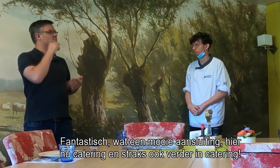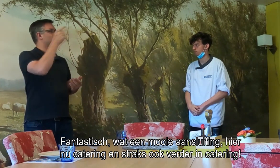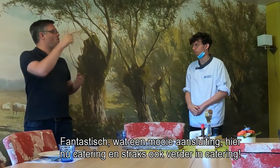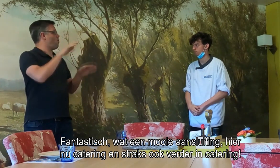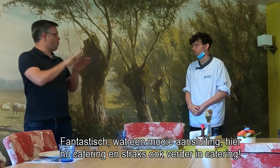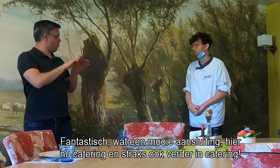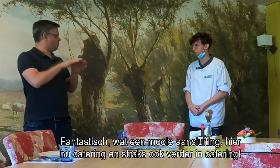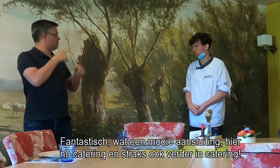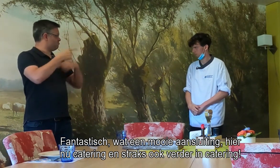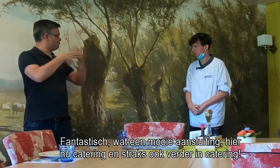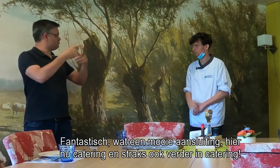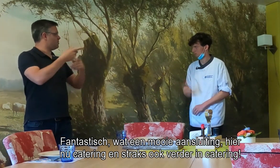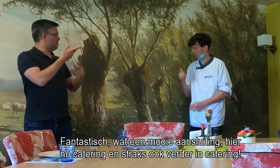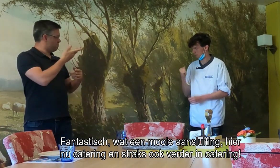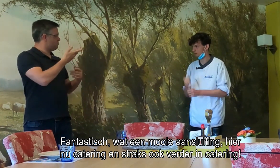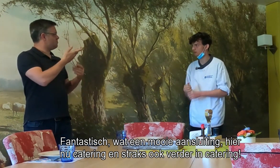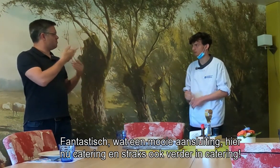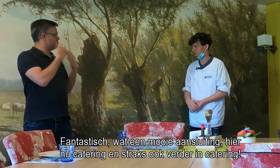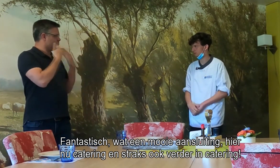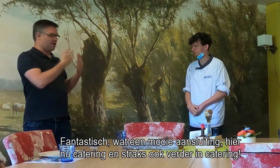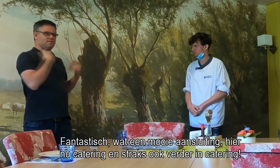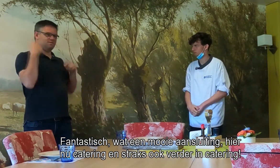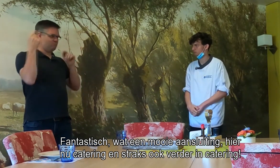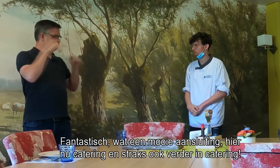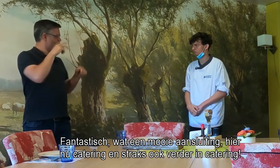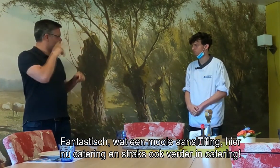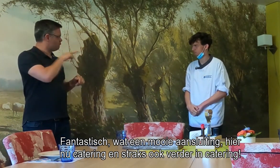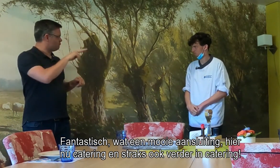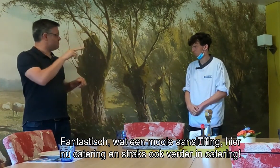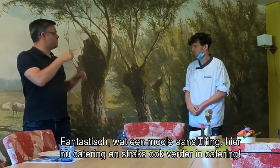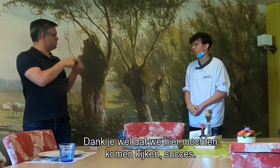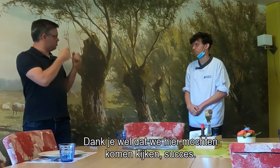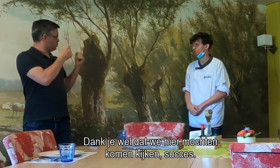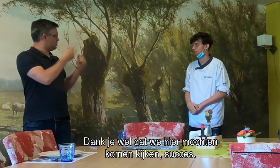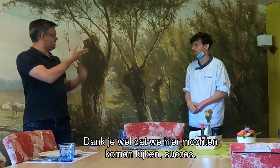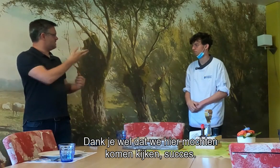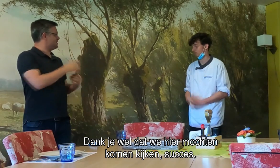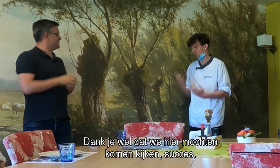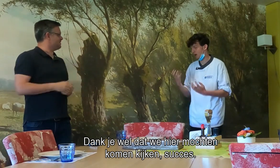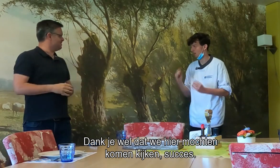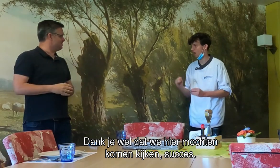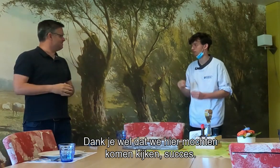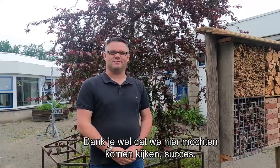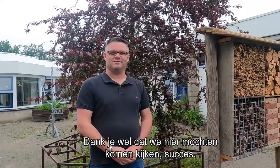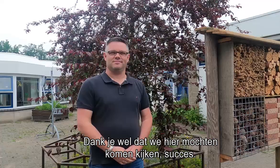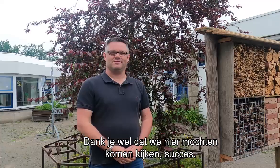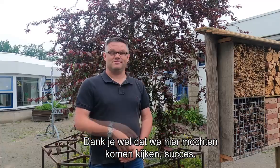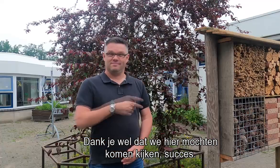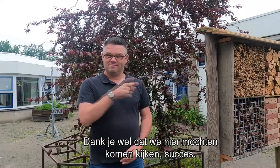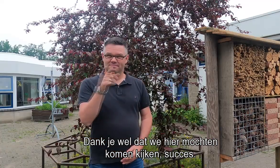aansluiting. Hier in de catering. En dan straks ook weer verder in de catering. Dank je wel dat wij hier mochten komen kijken. Succes.